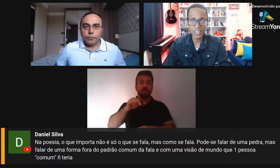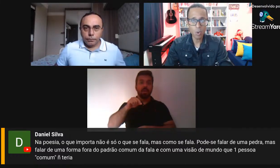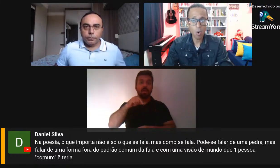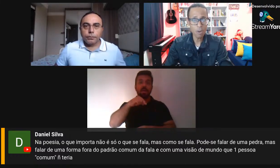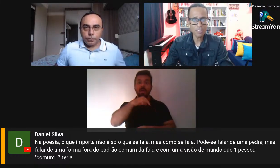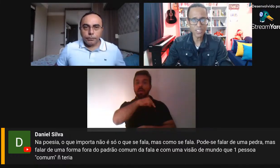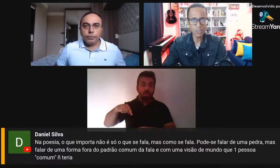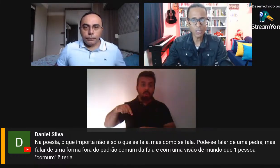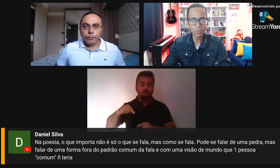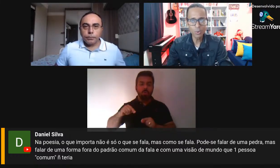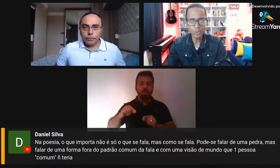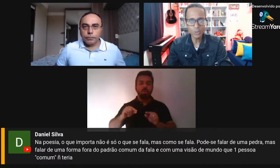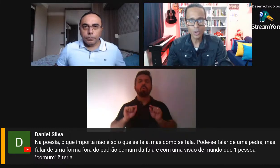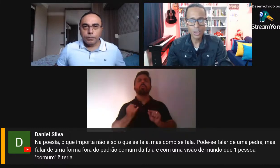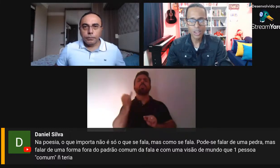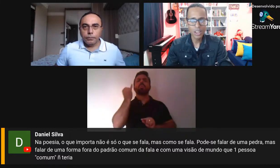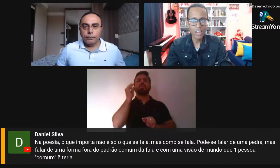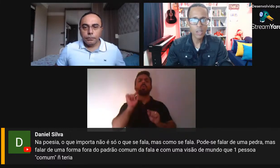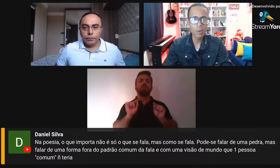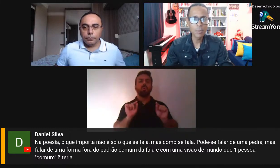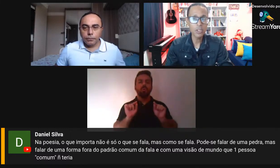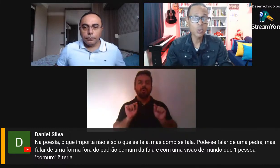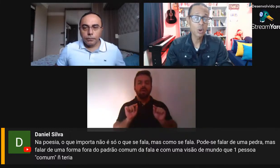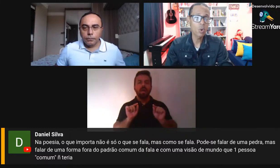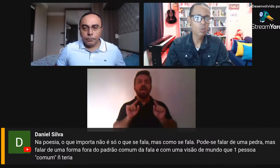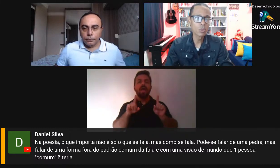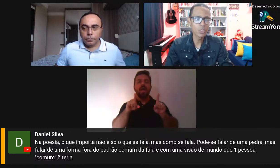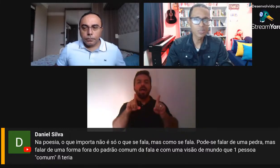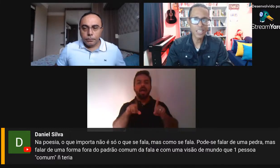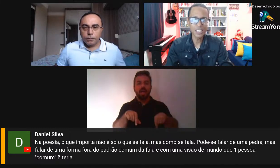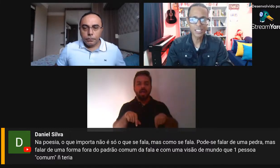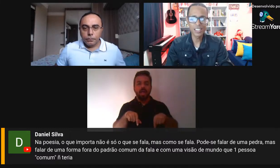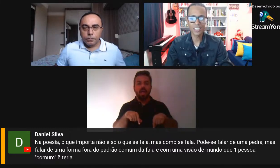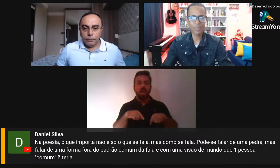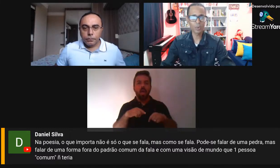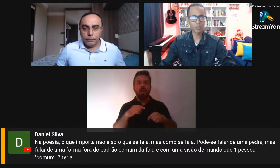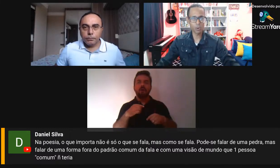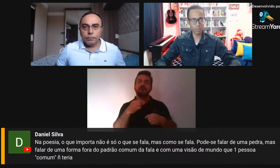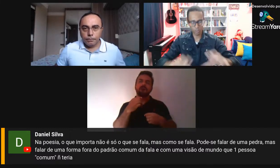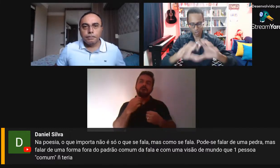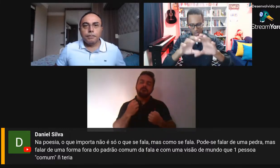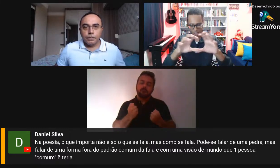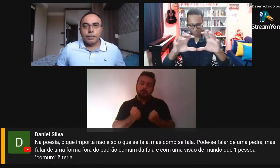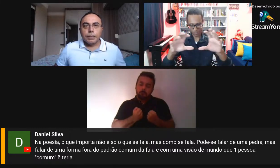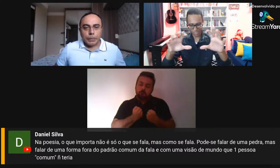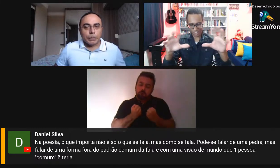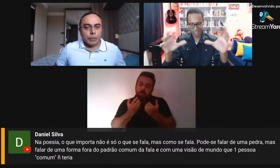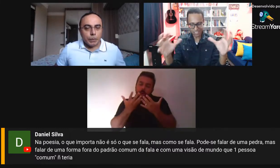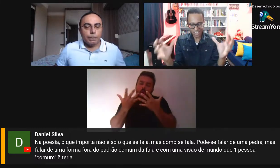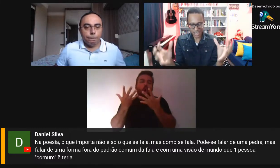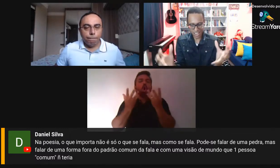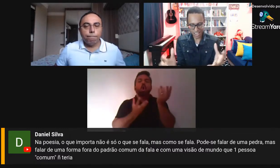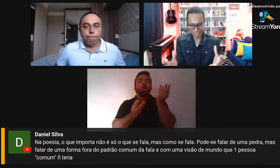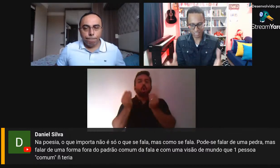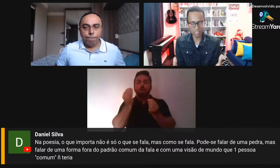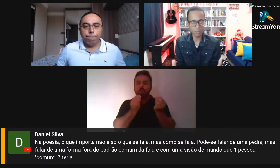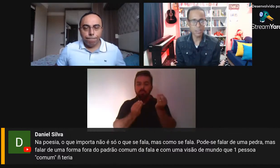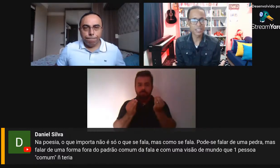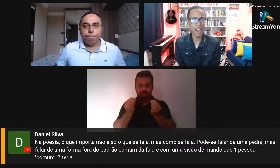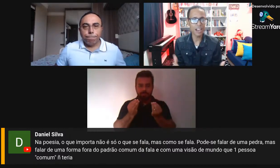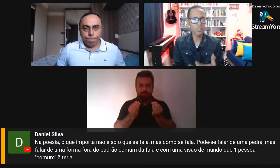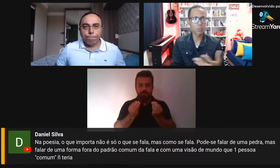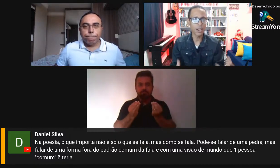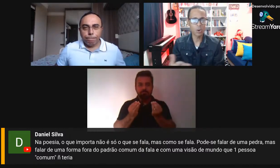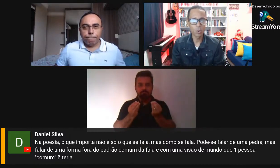fala e com uma visão de mundo que uma pessoa comum não teria. Então, quando o professor traz essa